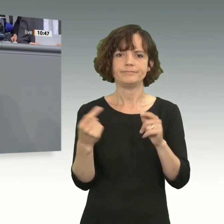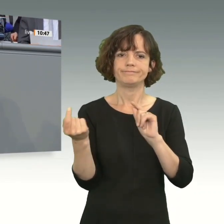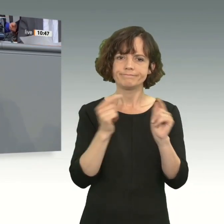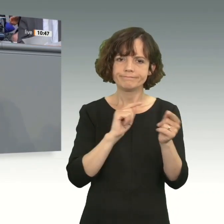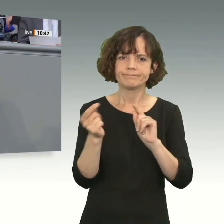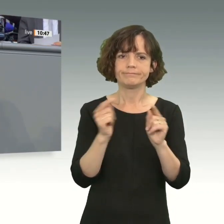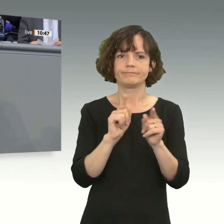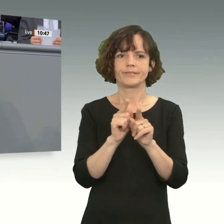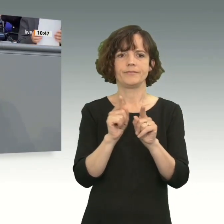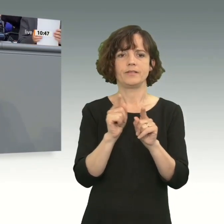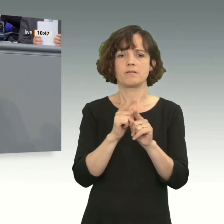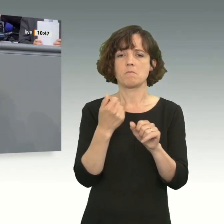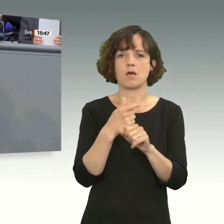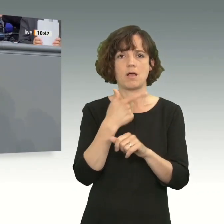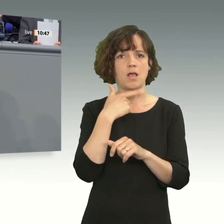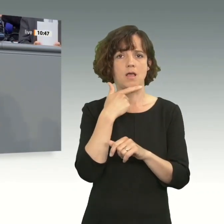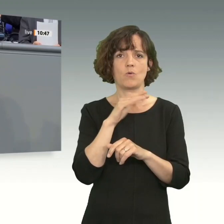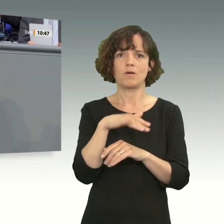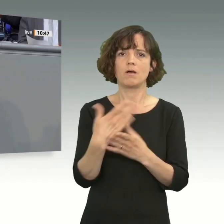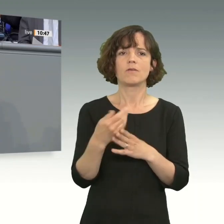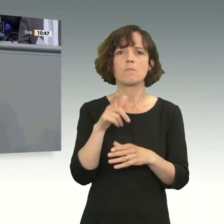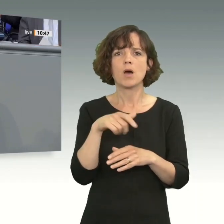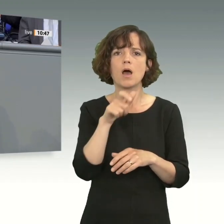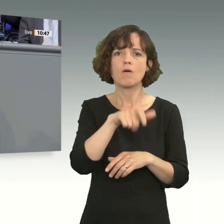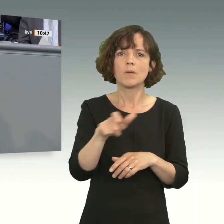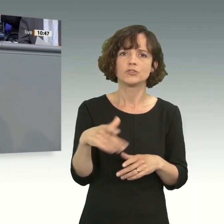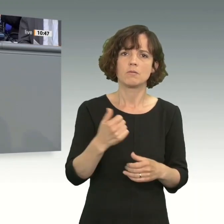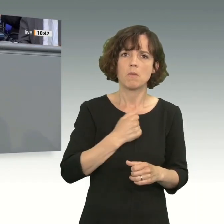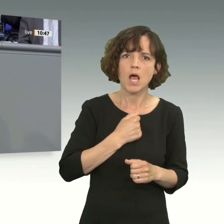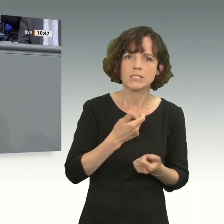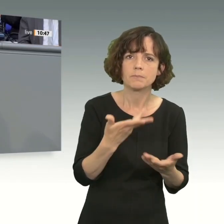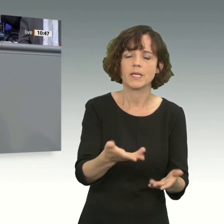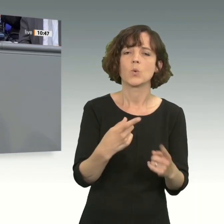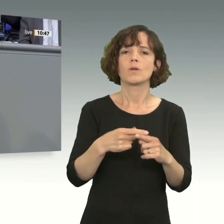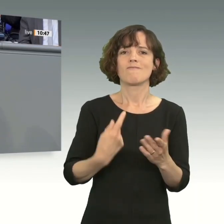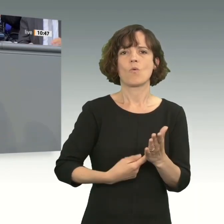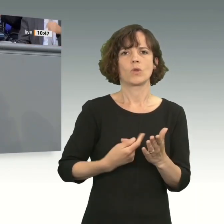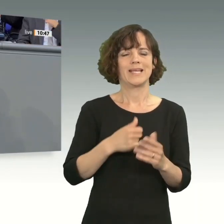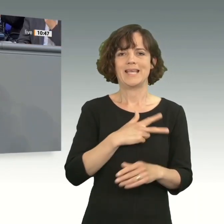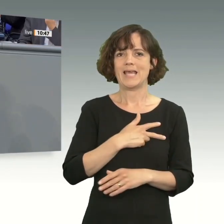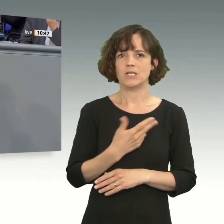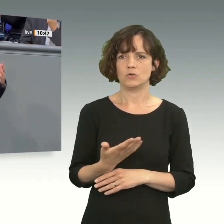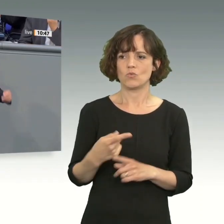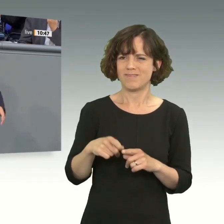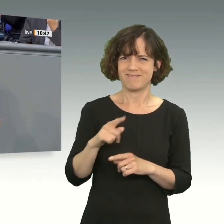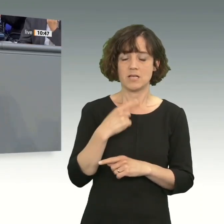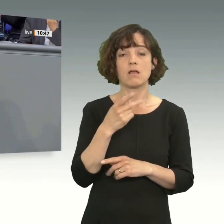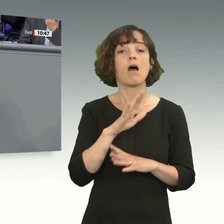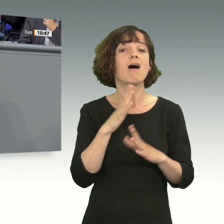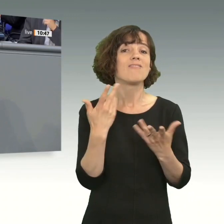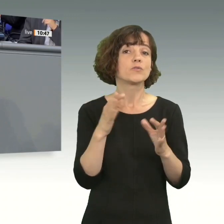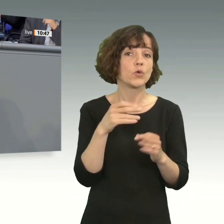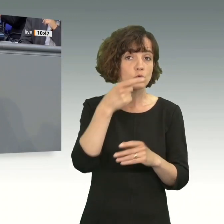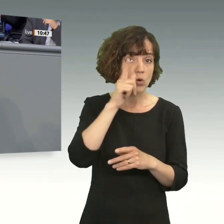das Ganze lächerlich gemacht. Sie haben den Menschen Angst eingejagt und unrealistische Forderungen gestellt. Und Sie sagten, alles, was für